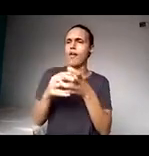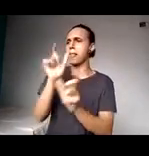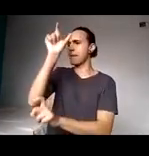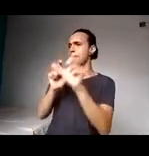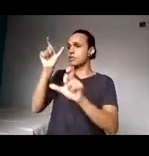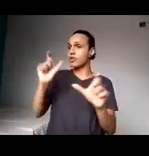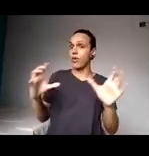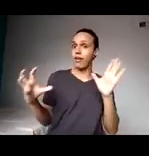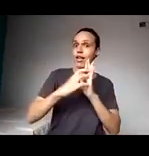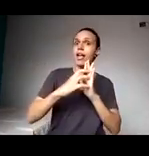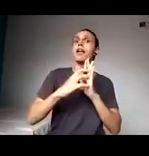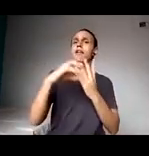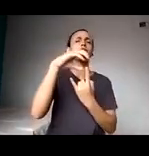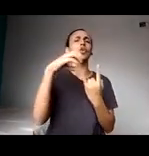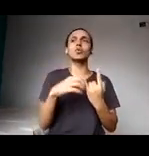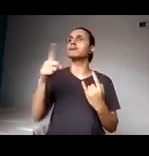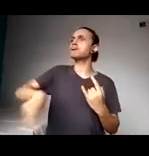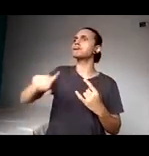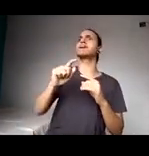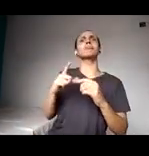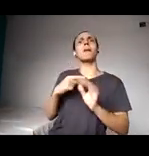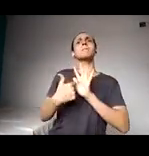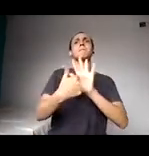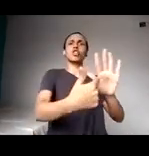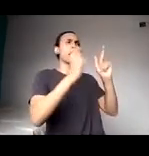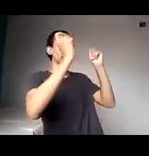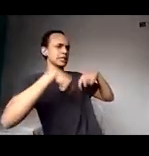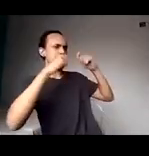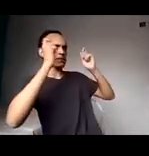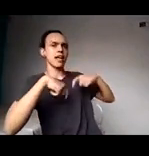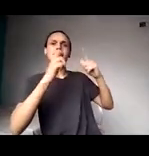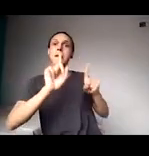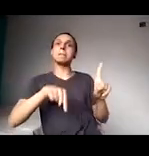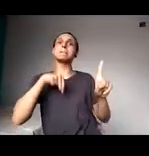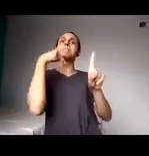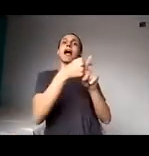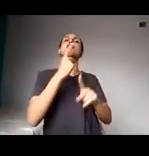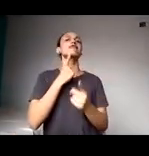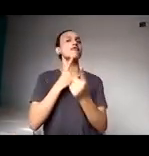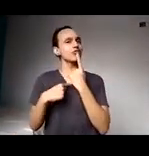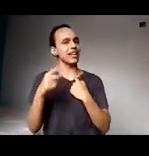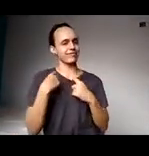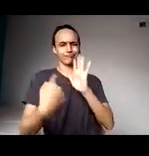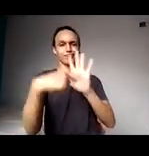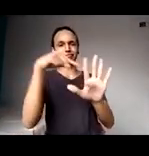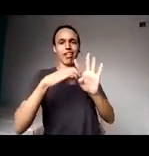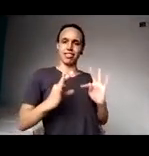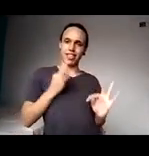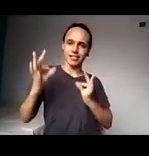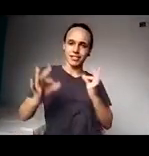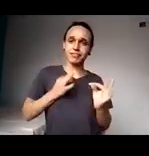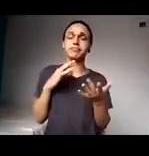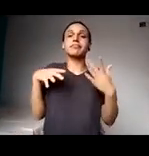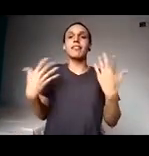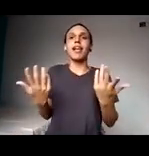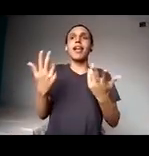e muito tesão também. E é com esse semblante que confirma o